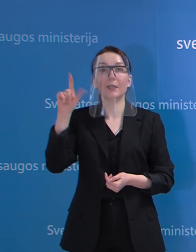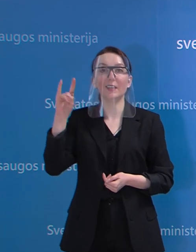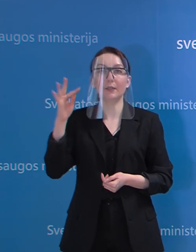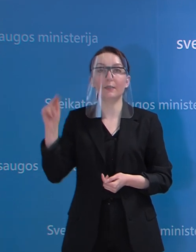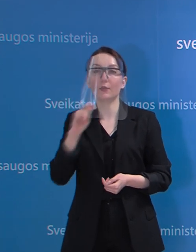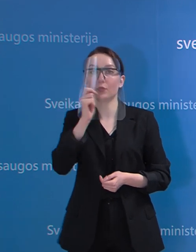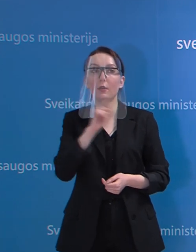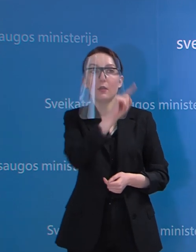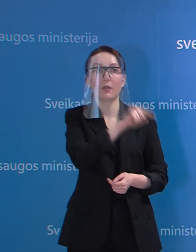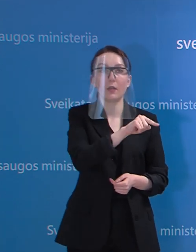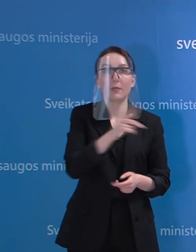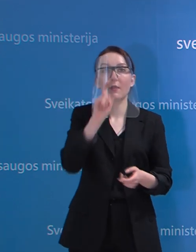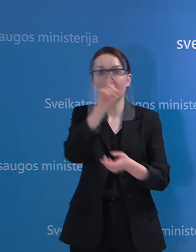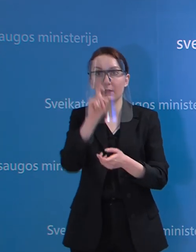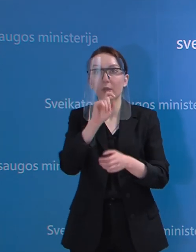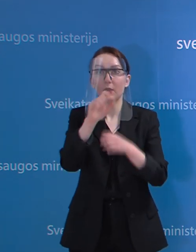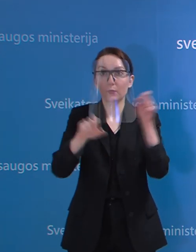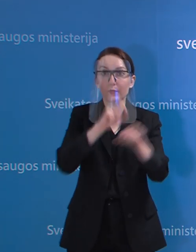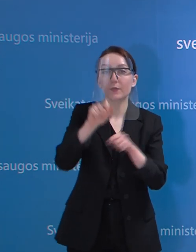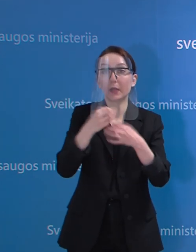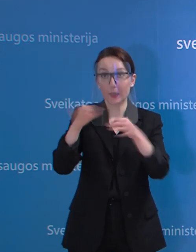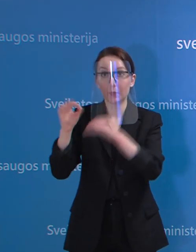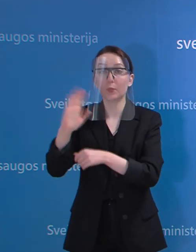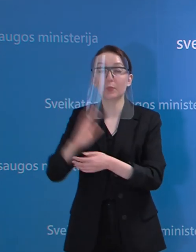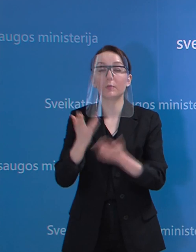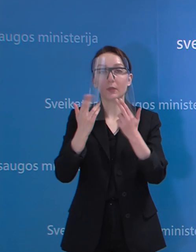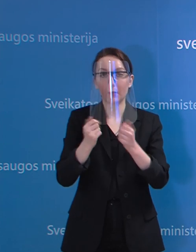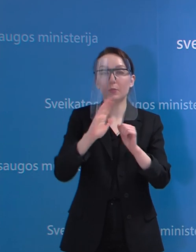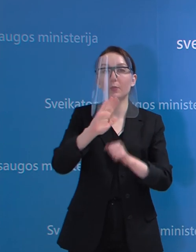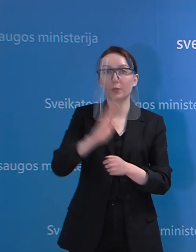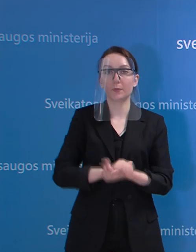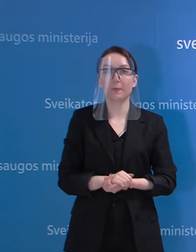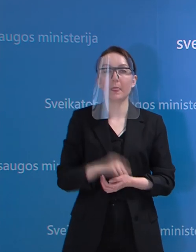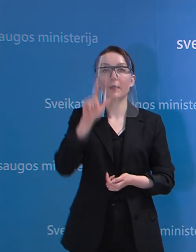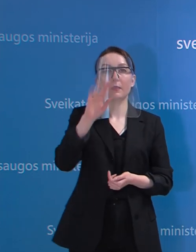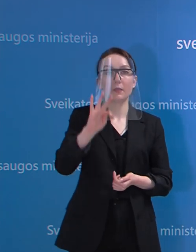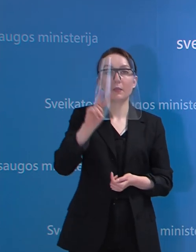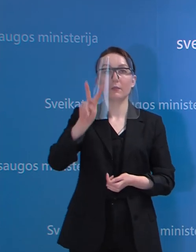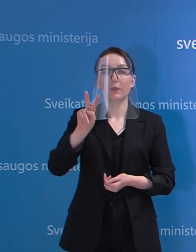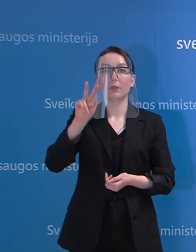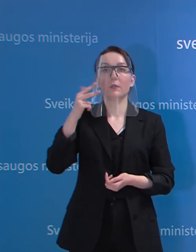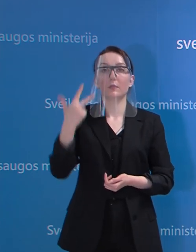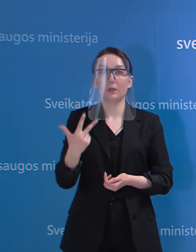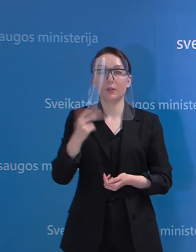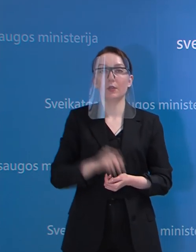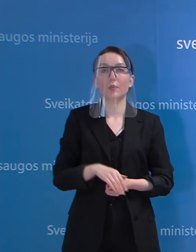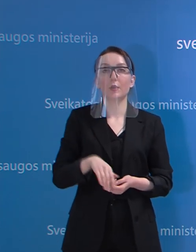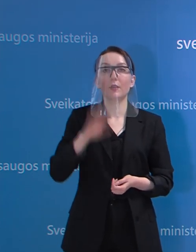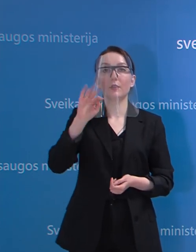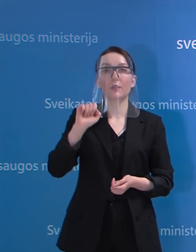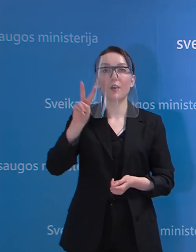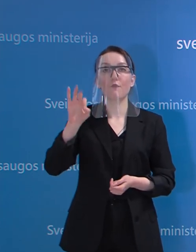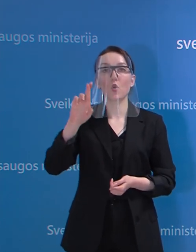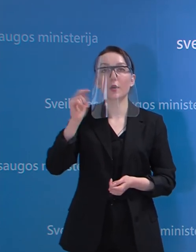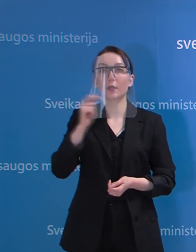skistį patalpoms? Taip, bus. TV3 sveikatos aktualių žurnalistė Aigustė Tavoraitė